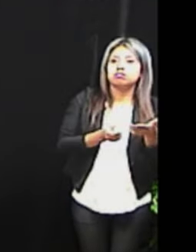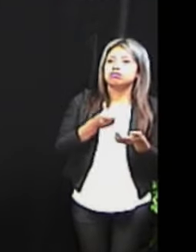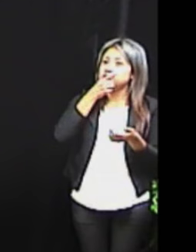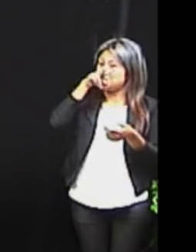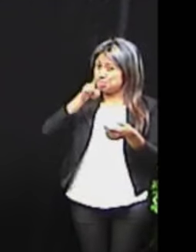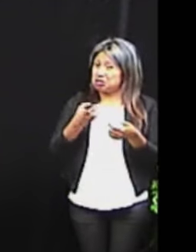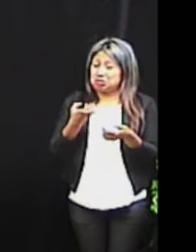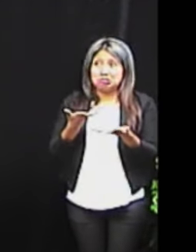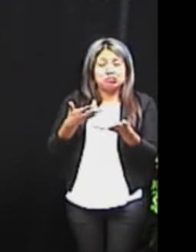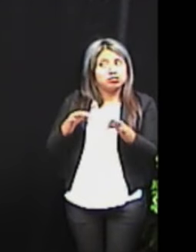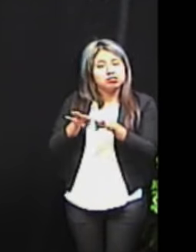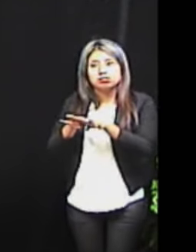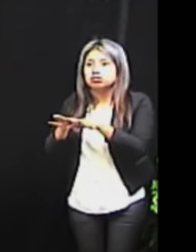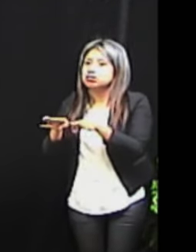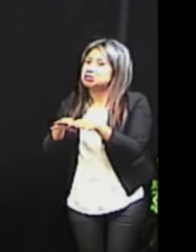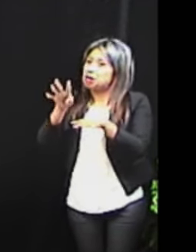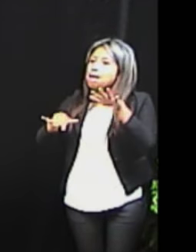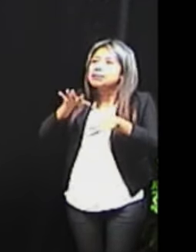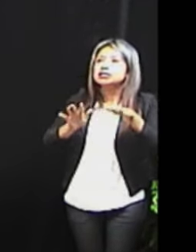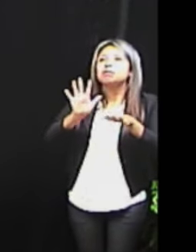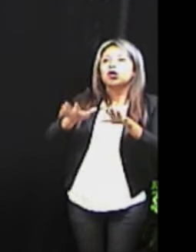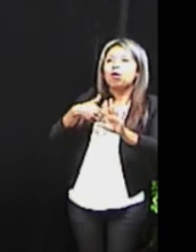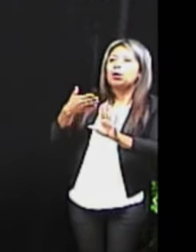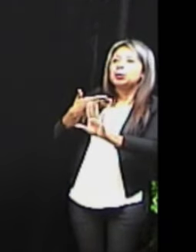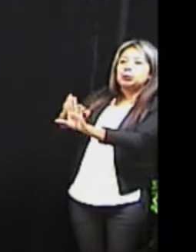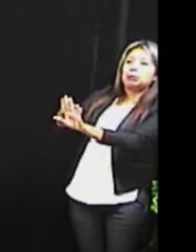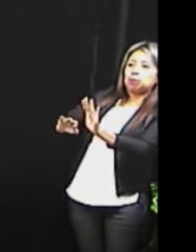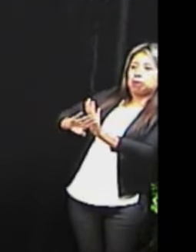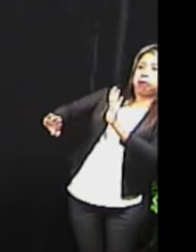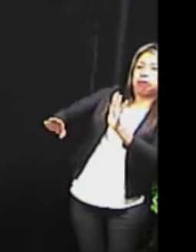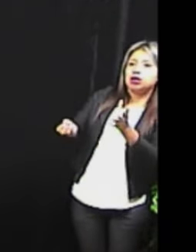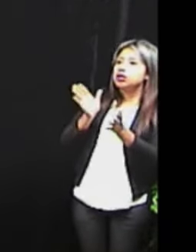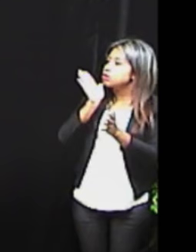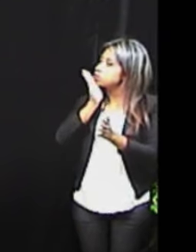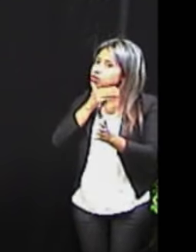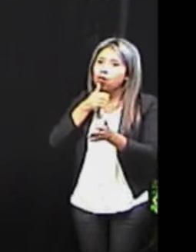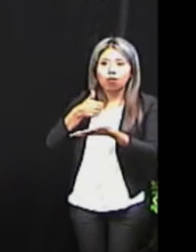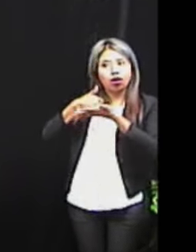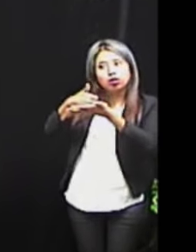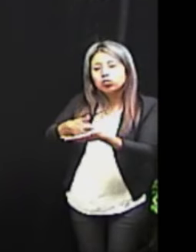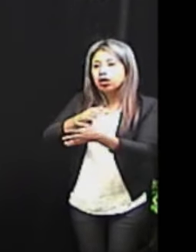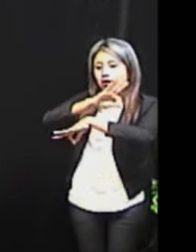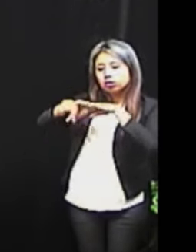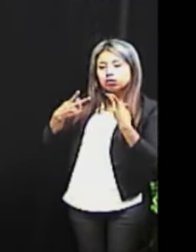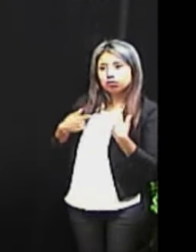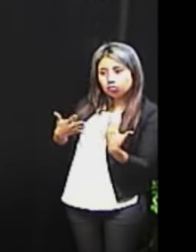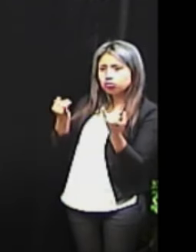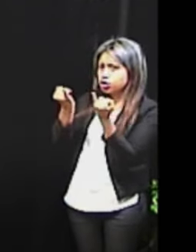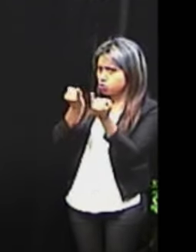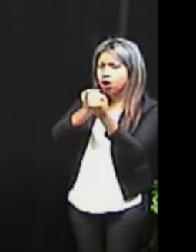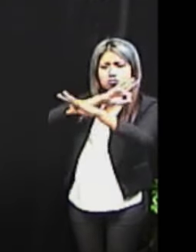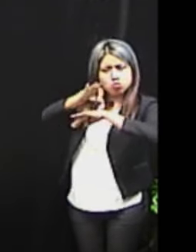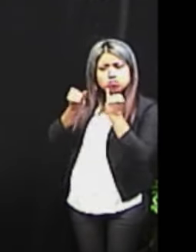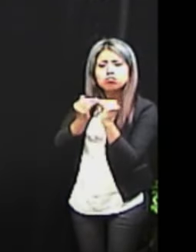actitud y al entorno evitan su participación plena y efectiva en la sociedad en igualdad de